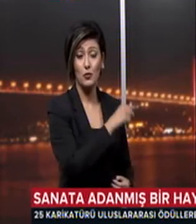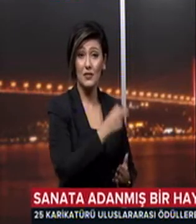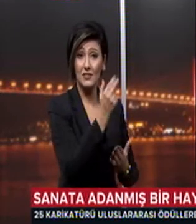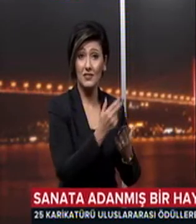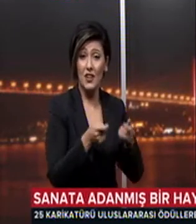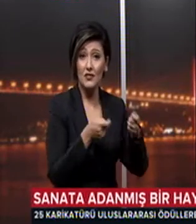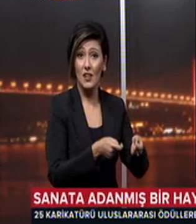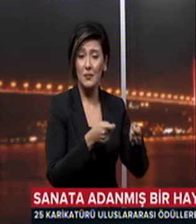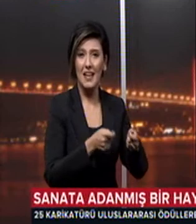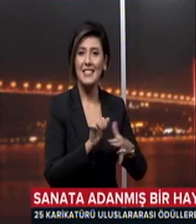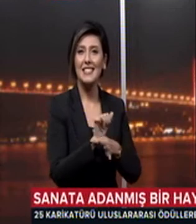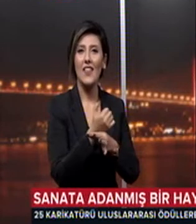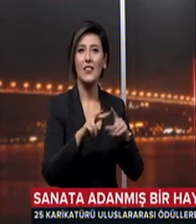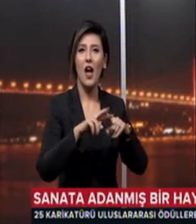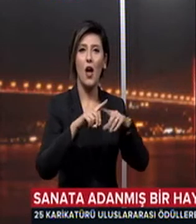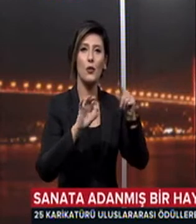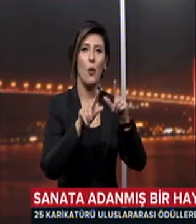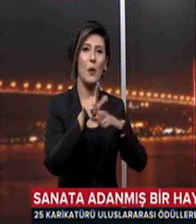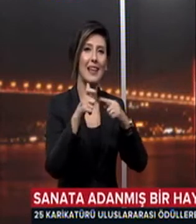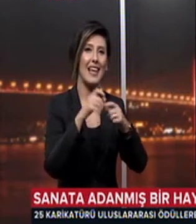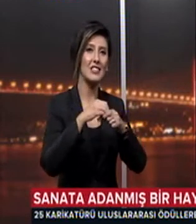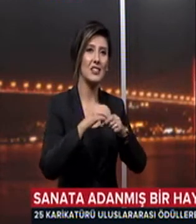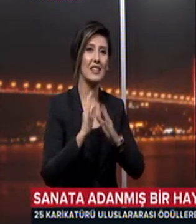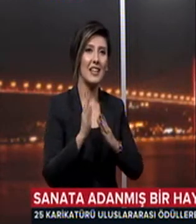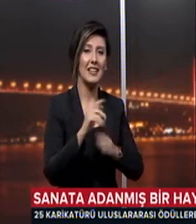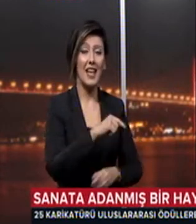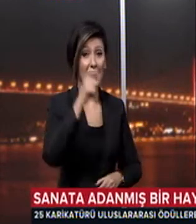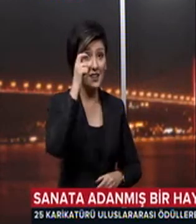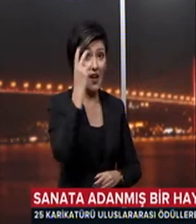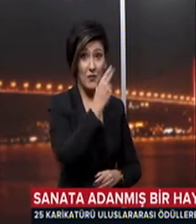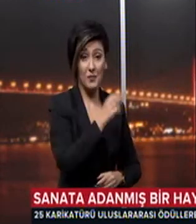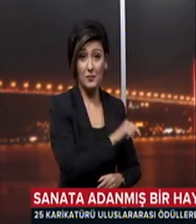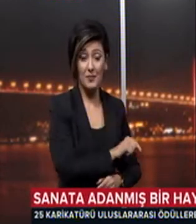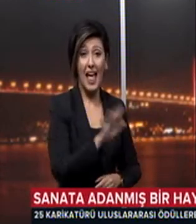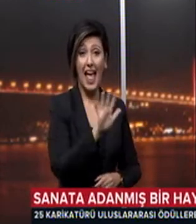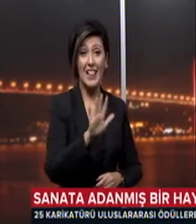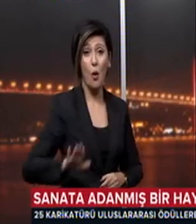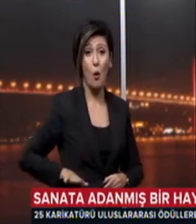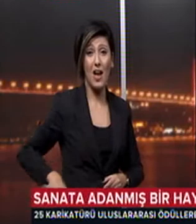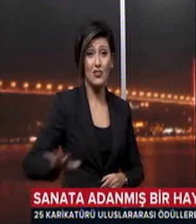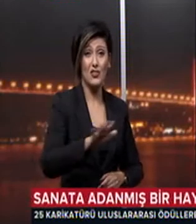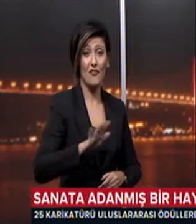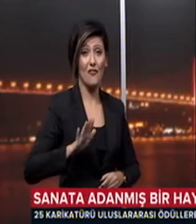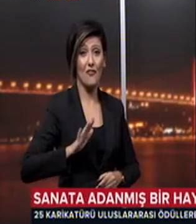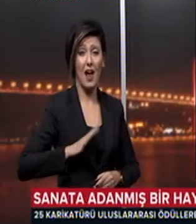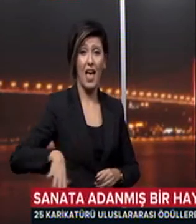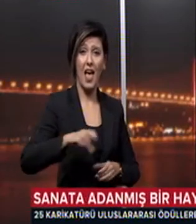şimdi de sanat atölyesinde devam ediyor Raif Bey'in atölyede yaklaşık 50 öğrencisi var ve hepsiyle de birer birer